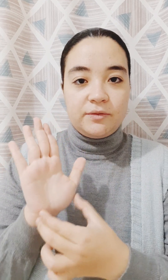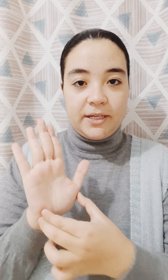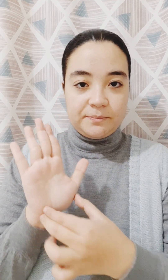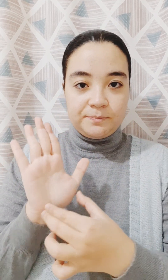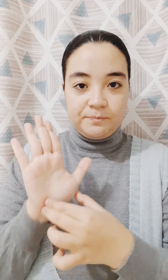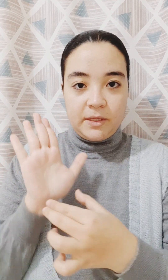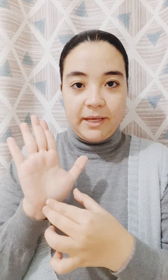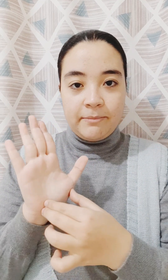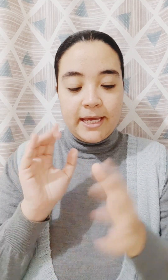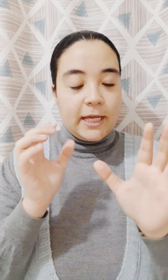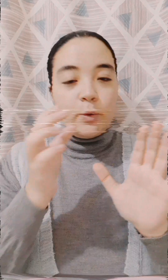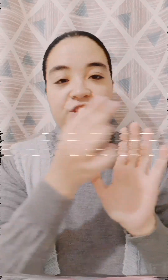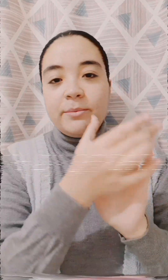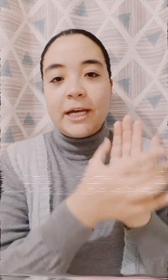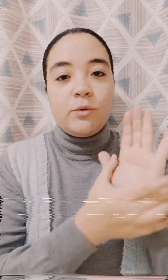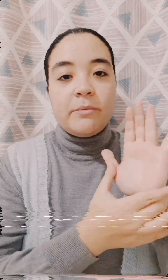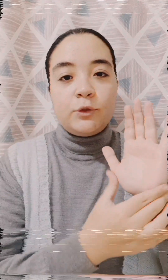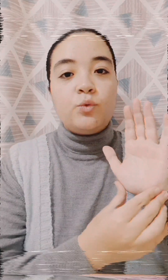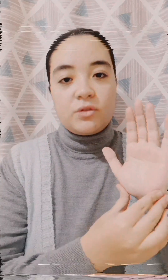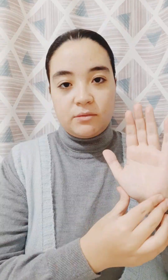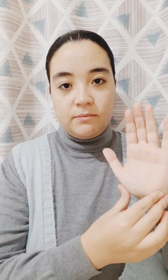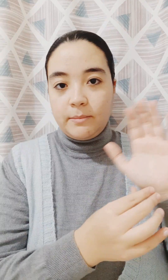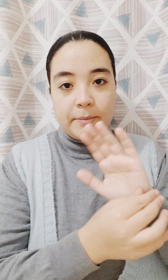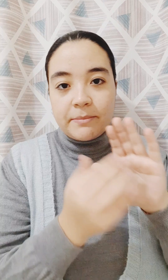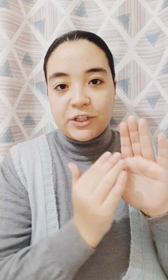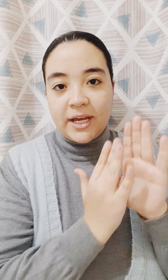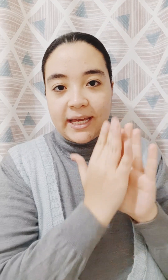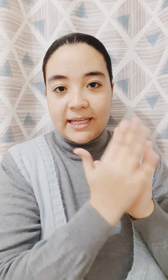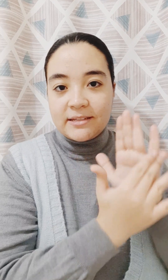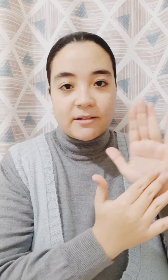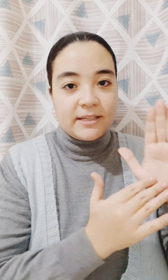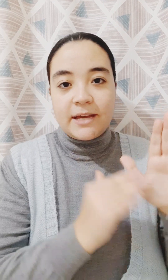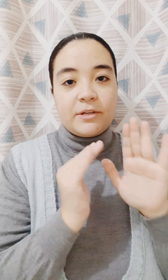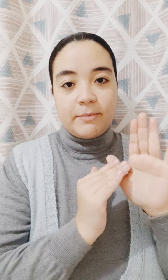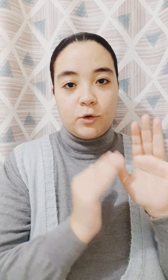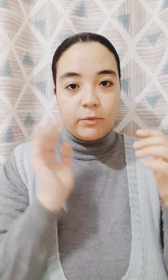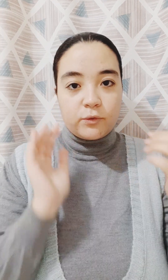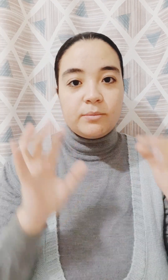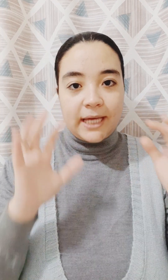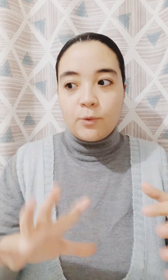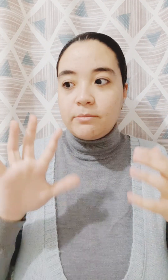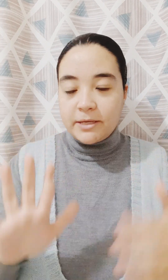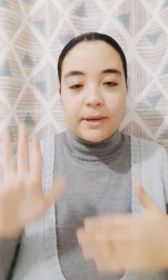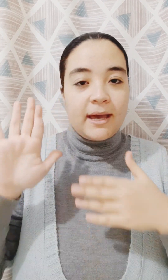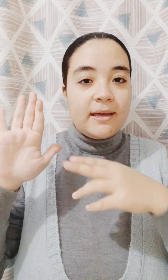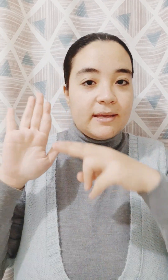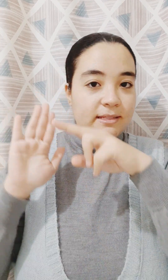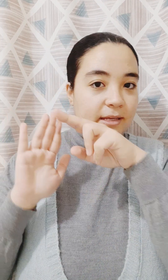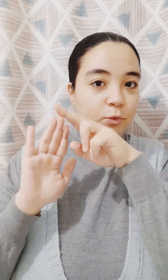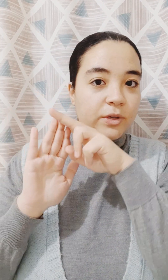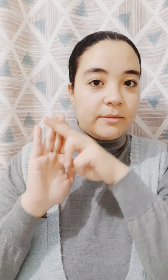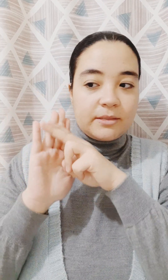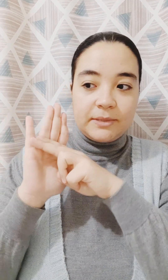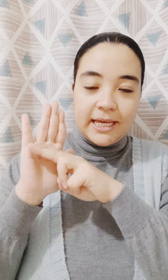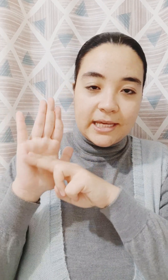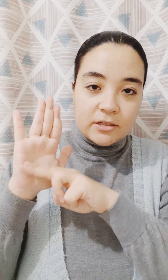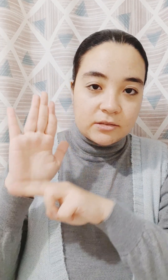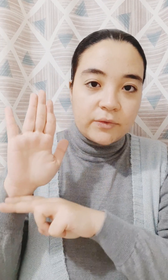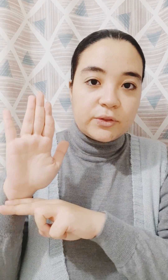فيها. تمام? الوحش ده بيتحول بيبقى دروس. ما بيبقاش حاجة ايه ذكرى سيئة بالنسبة لكم. المفروض بيتحول بيبقى زي ما يكون كده بالضبط ايه؟ دفتر